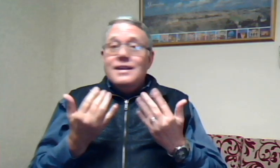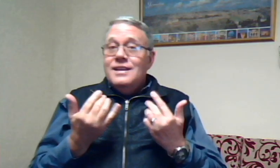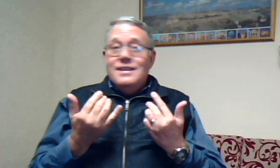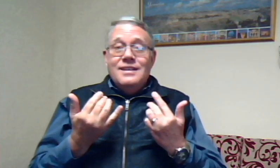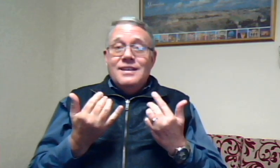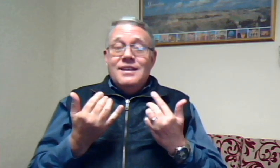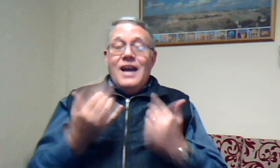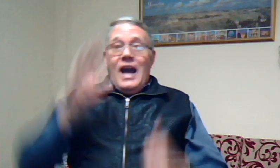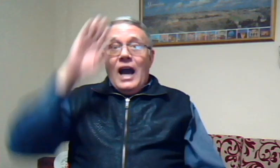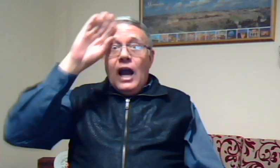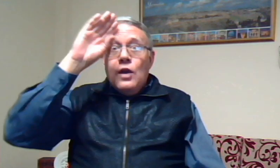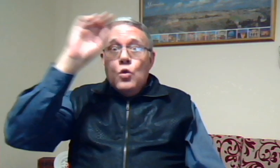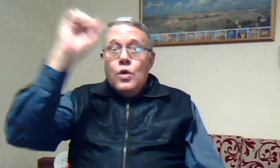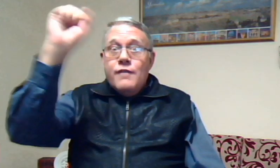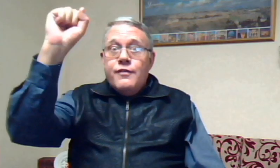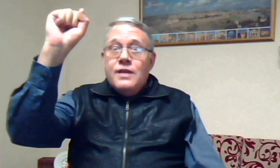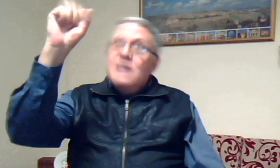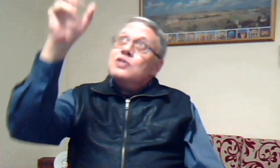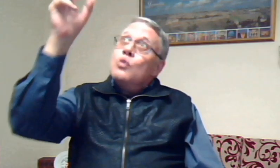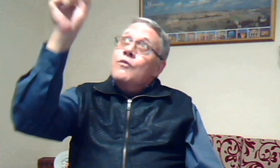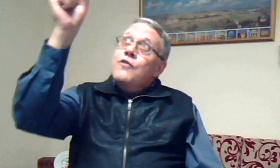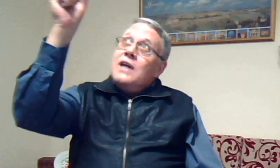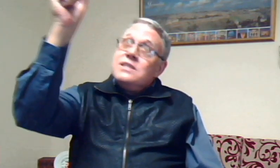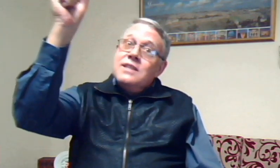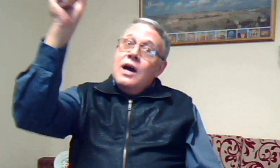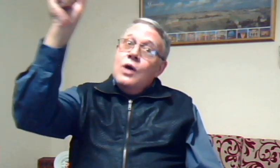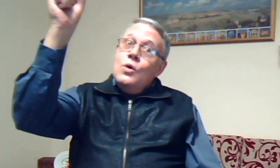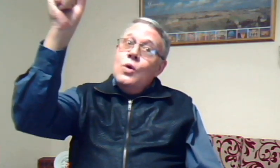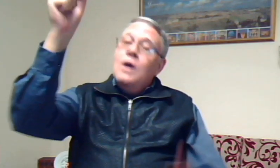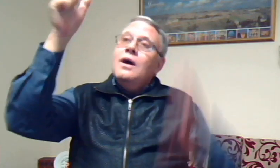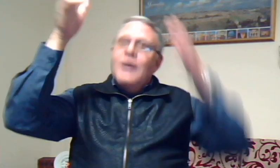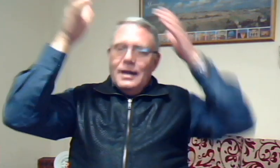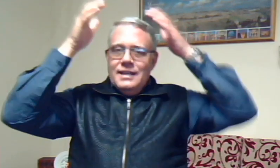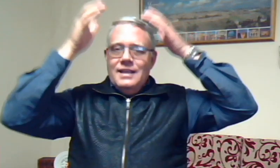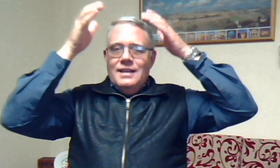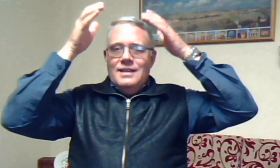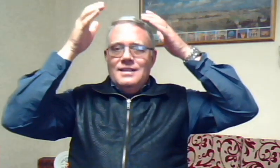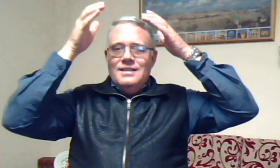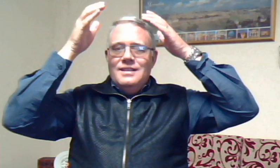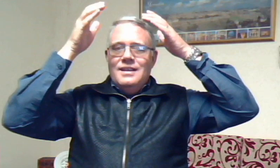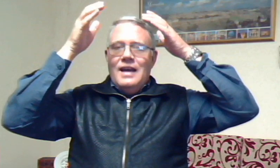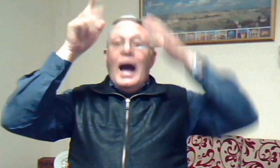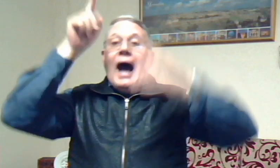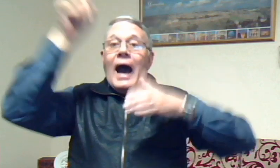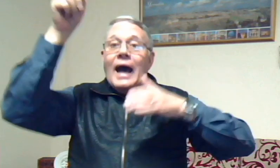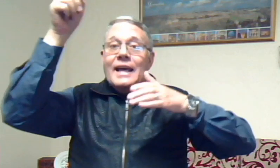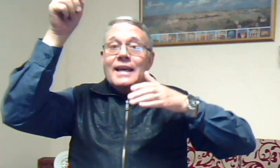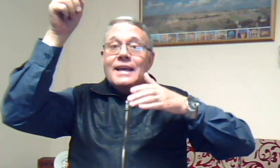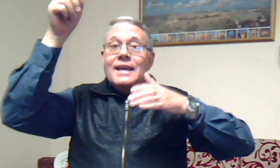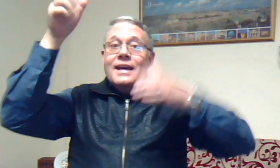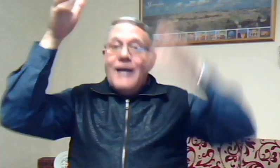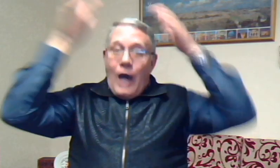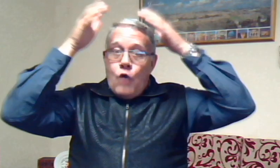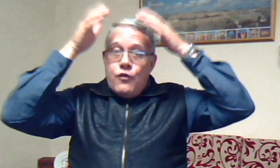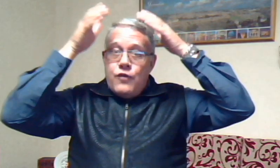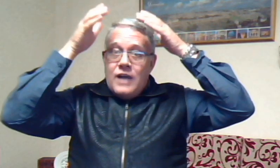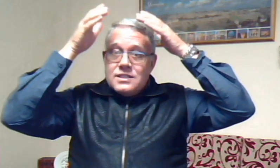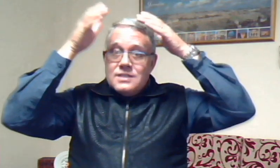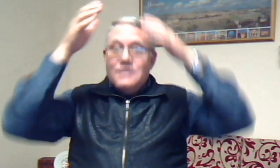geloof som vast hou aan die Heere hy hou vast die